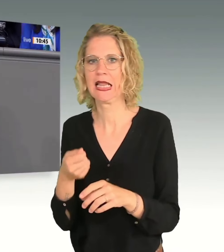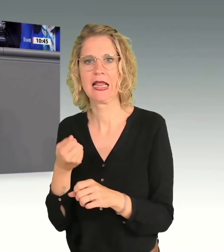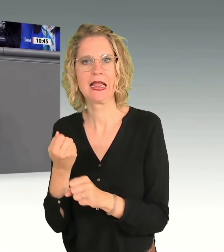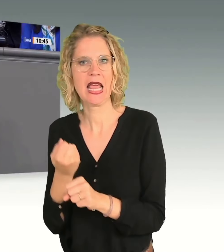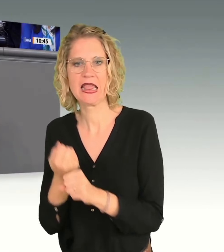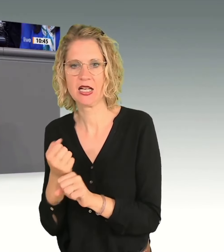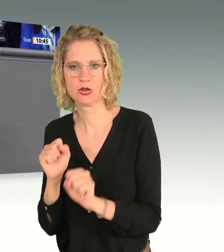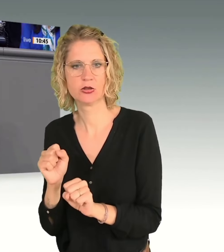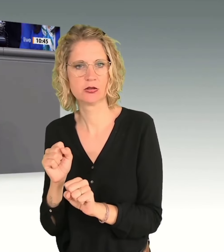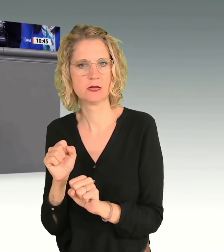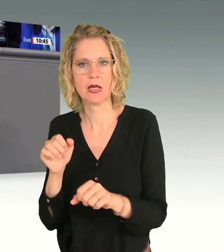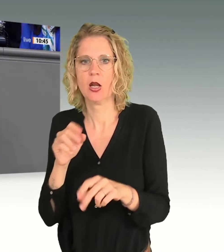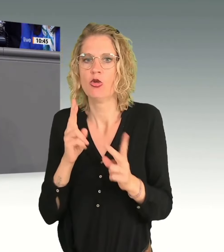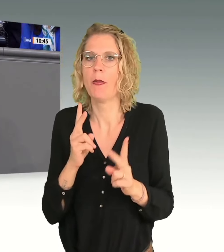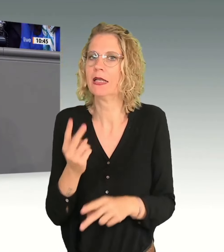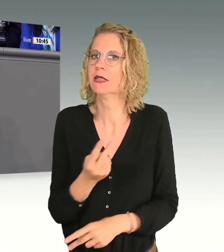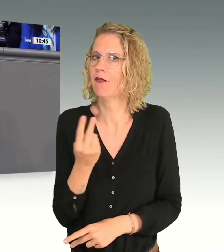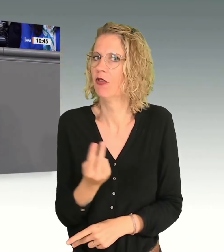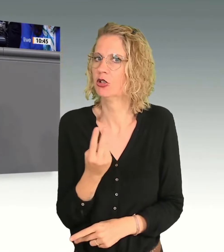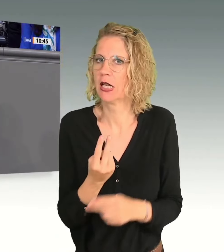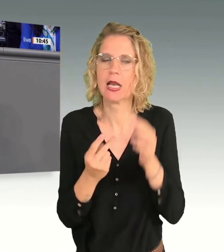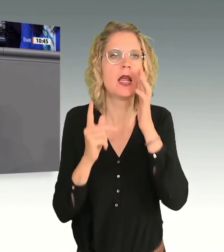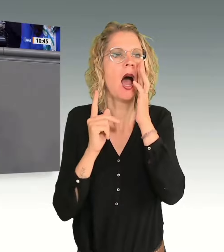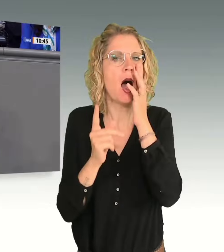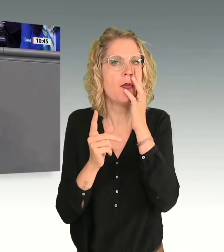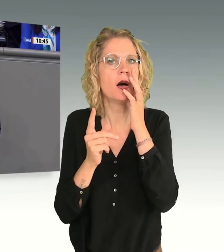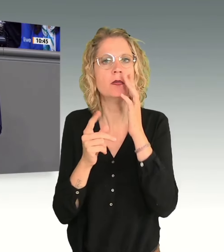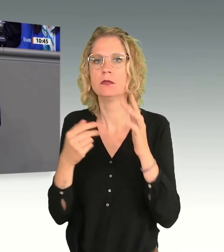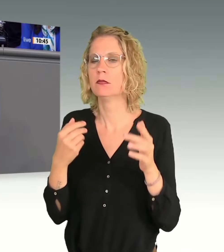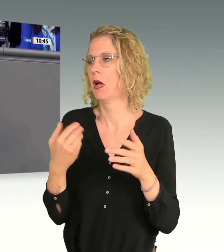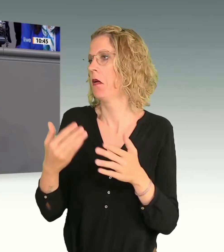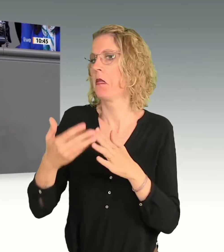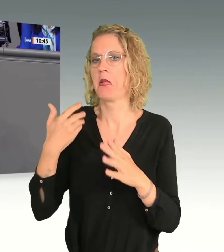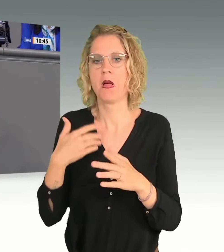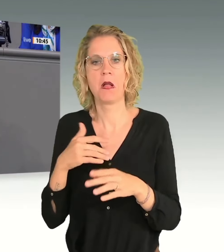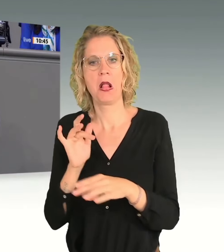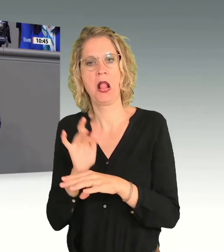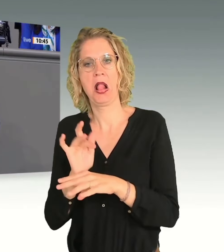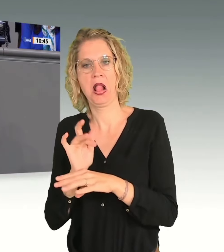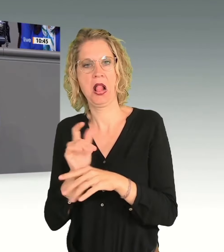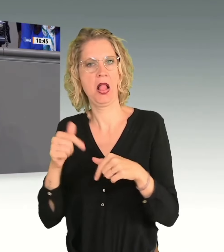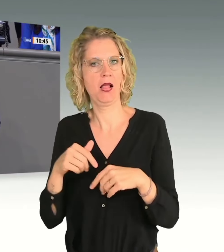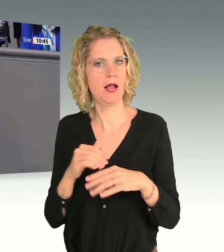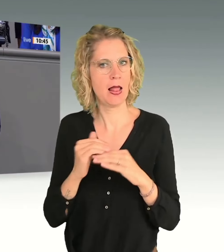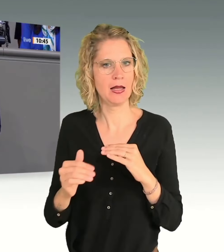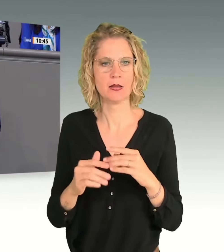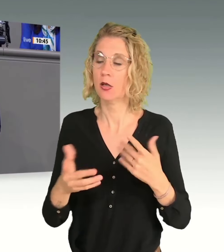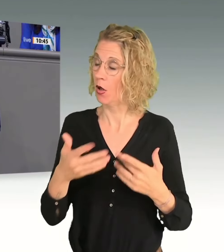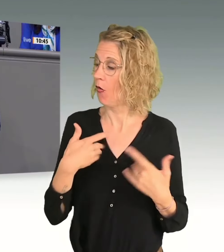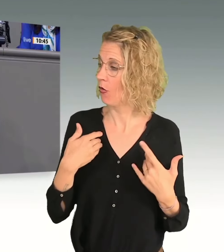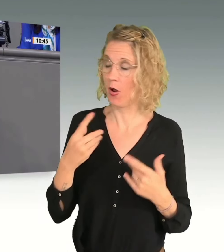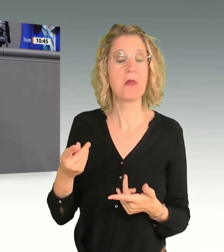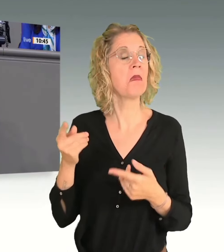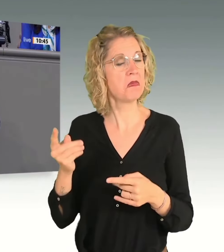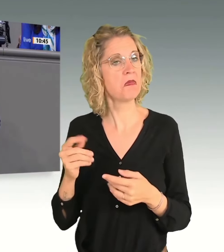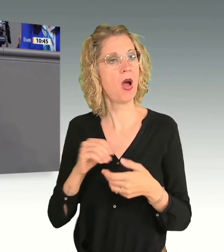Selbstverständlichkeit, lange aber bitter angefeindet in diesem Land. Vor dem Hintergrund ist der Unionsantrag erfreulich, auch